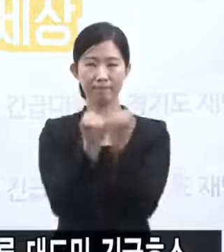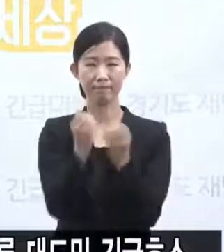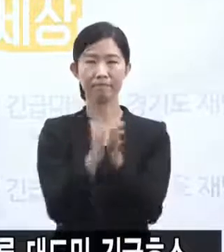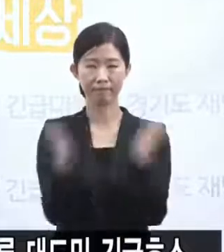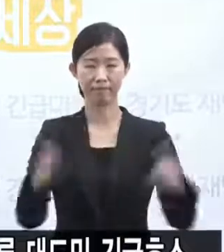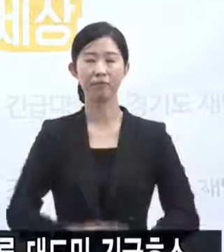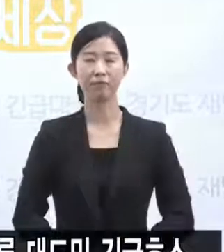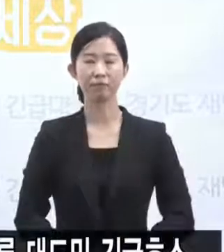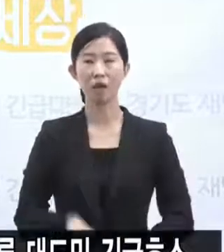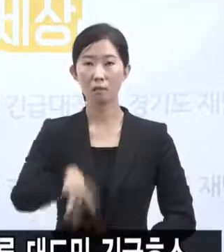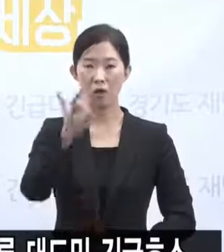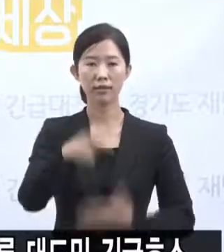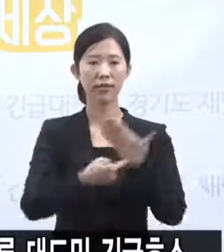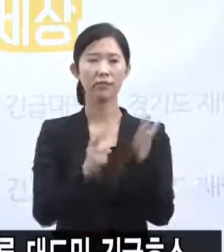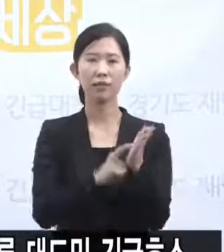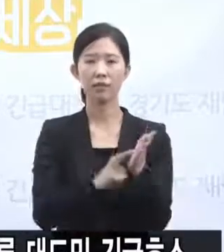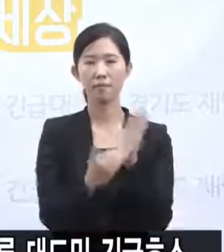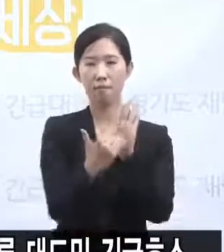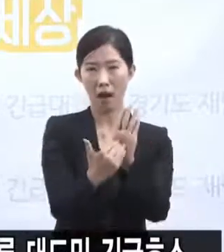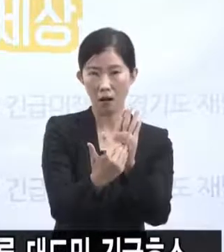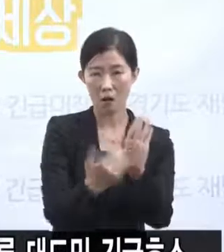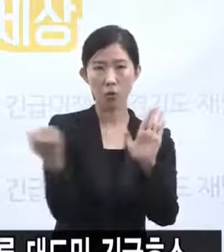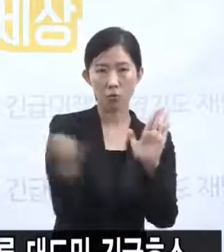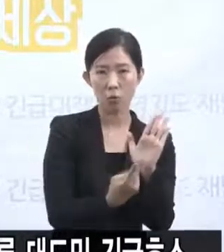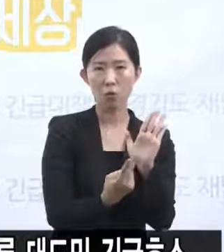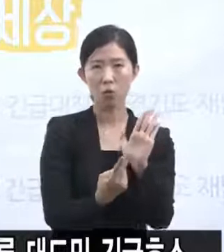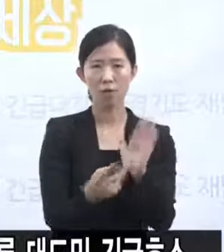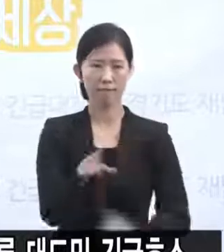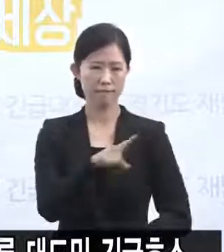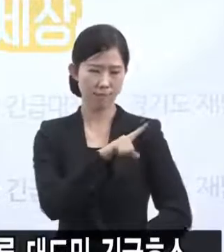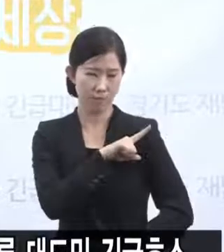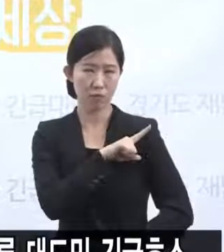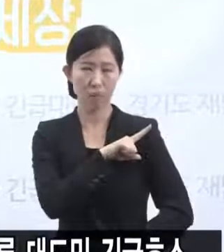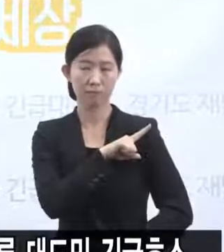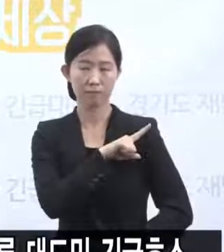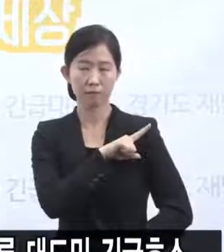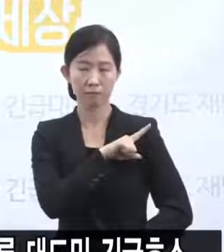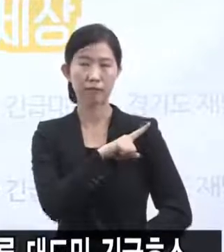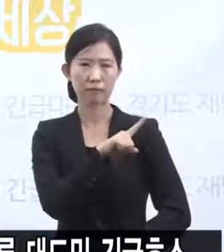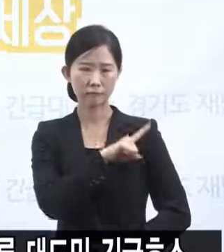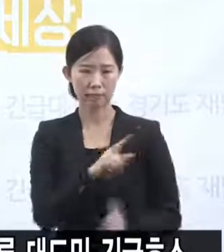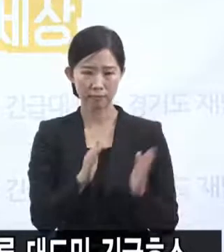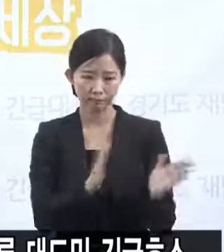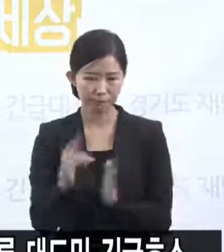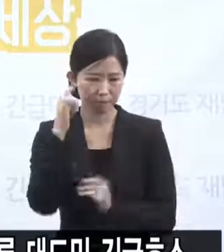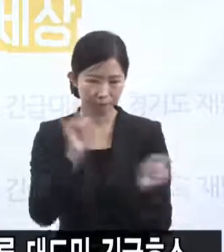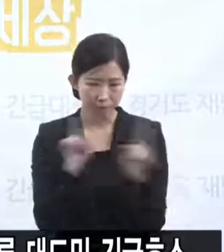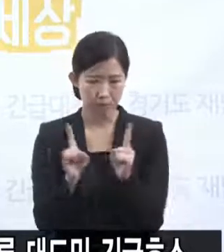먼저 심리 방역을 포함한 최고 수준의 전방위적 대비태세에 돌입해야 합니다.